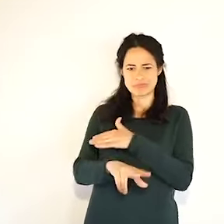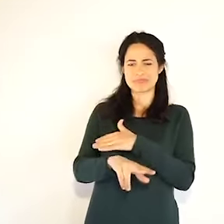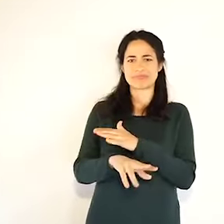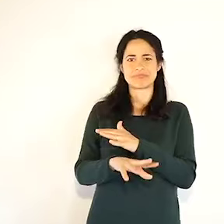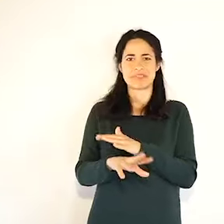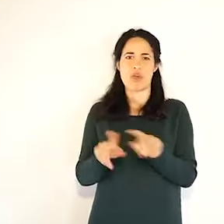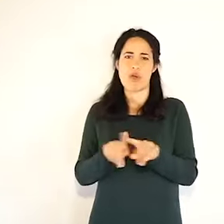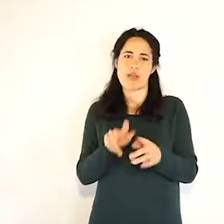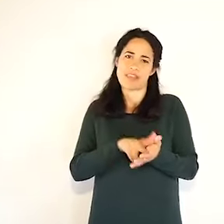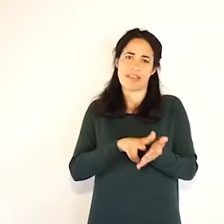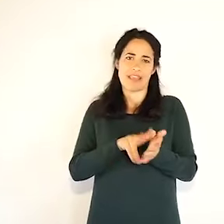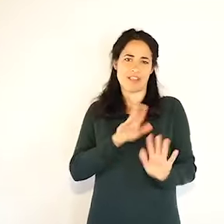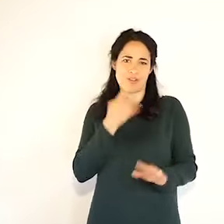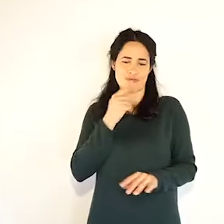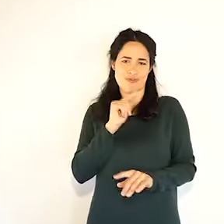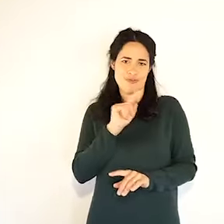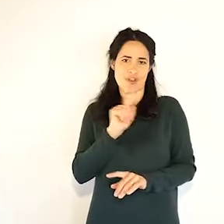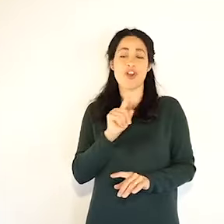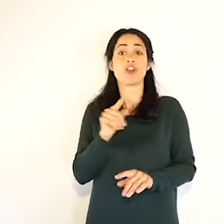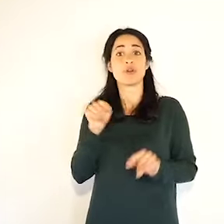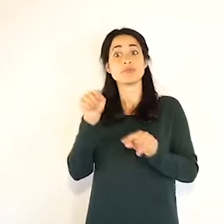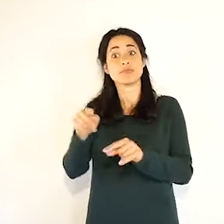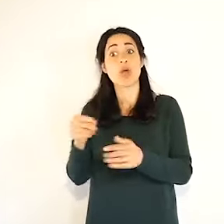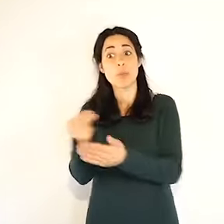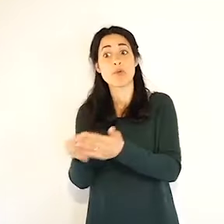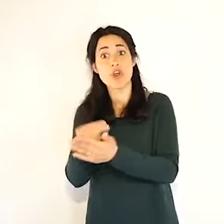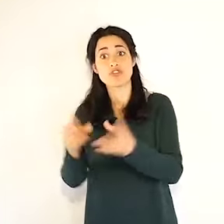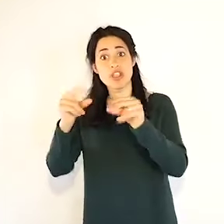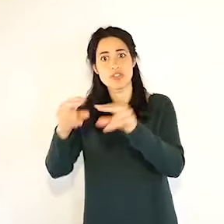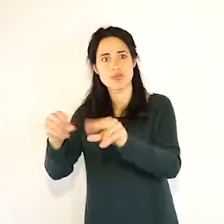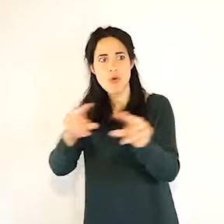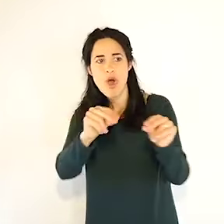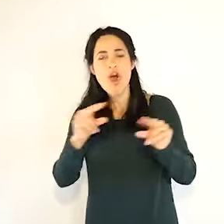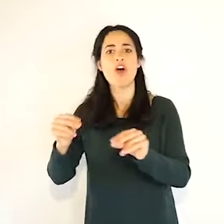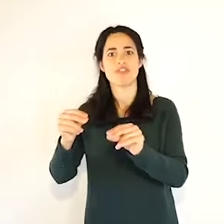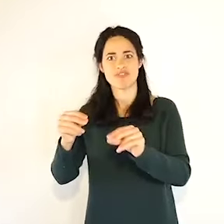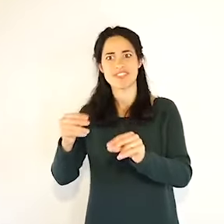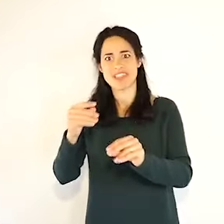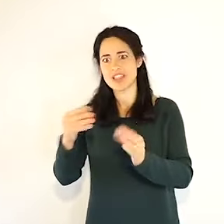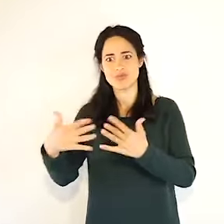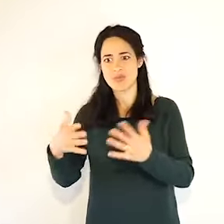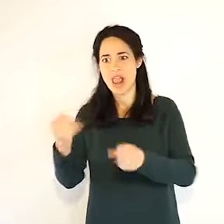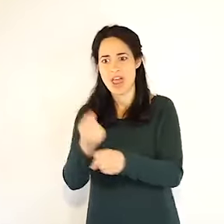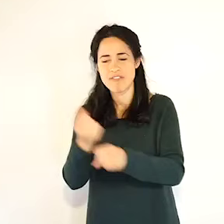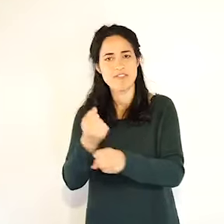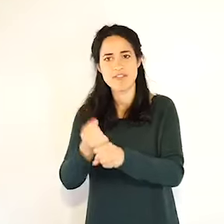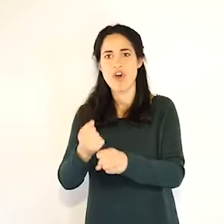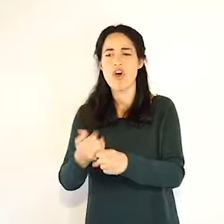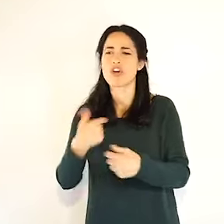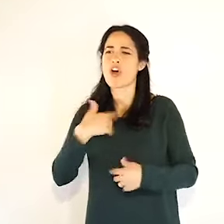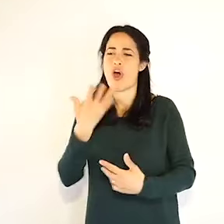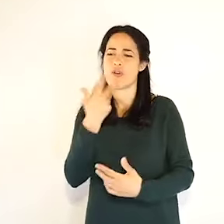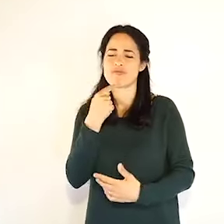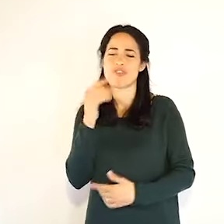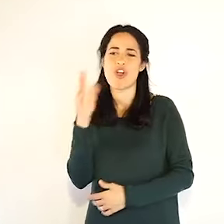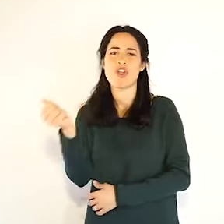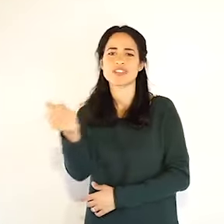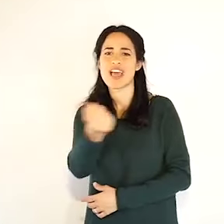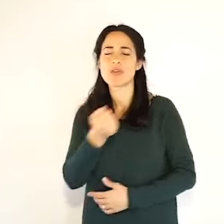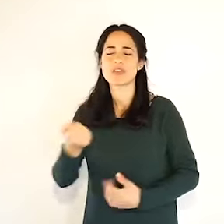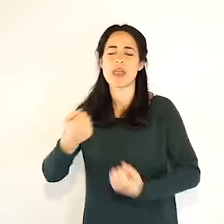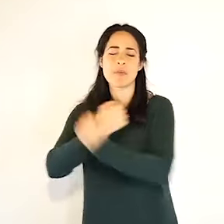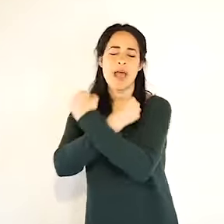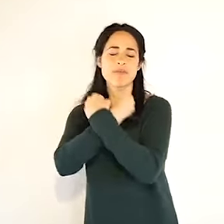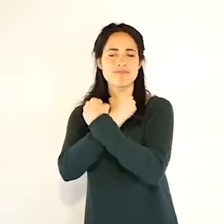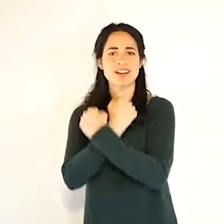è tornato naturalmente sul pezzo lo saluto con un grandissimo abbraccio è